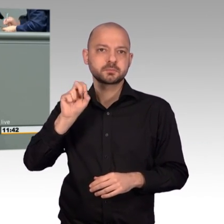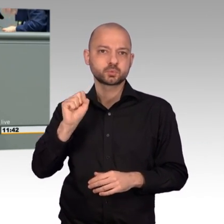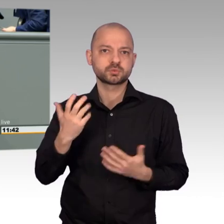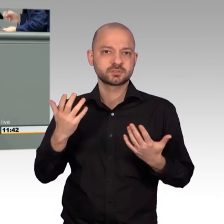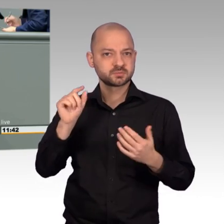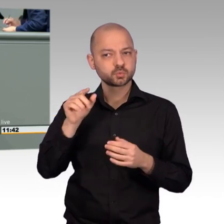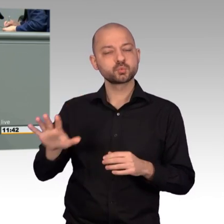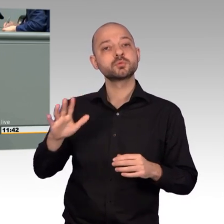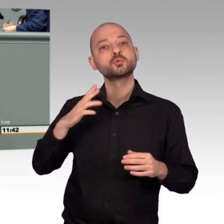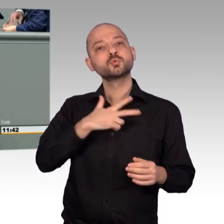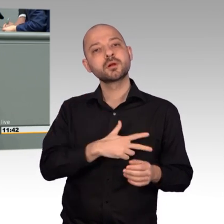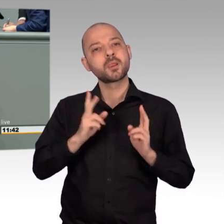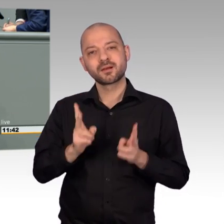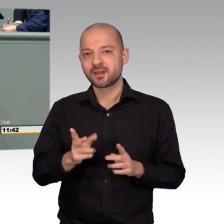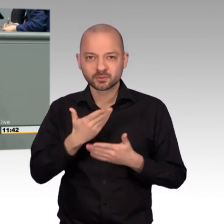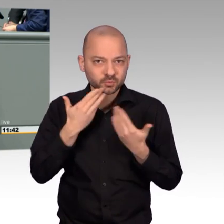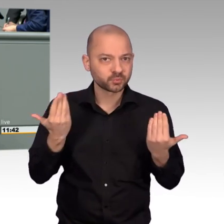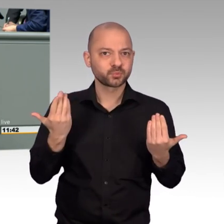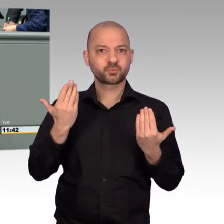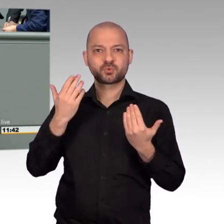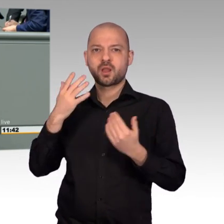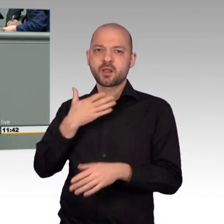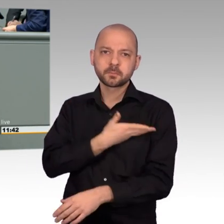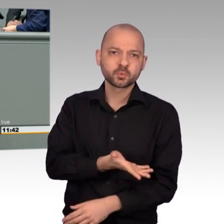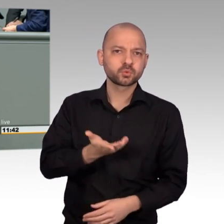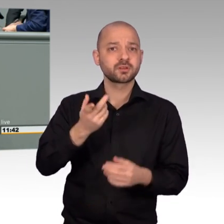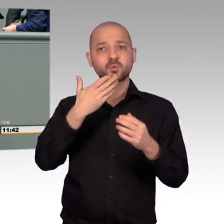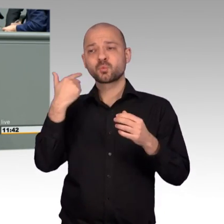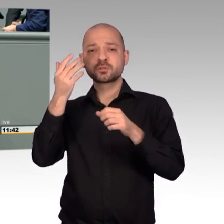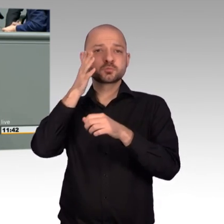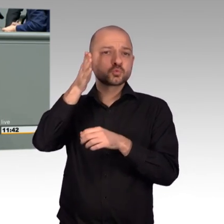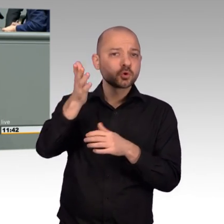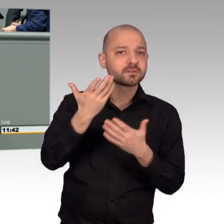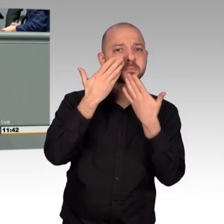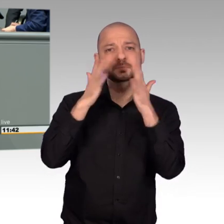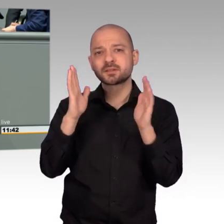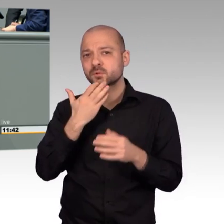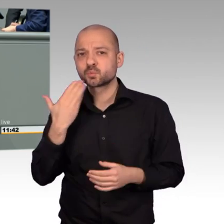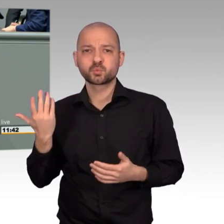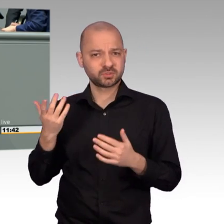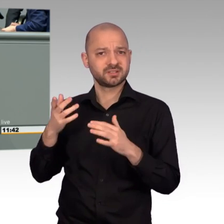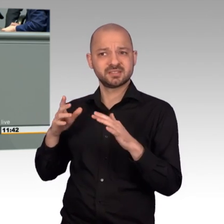Bildungsferne und Perspektivlosigkeit sind Elemente, die die Gesellschaften der Region prägen und zu